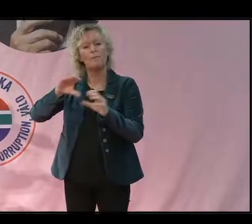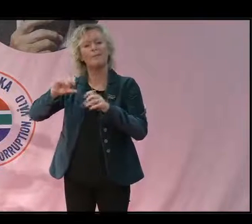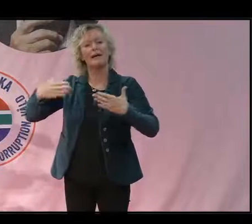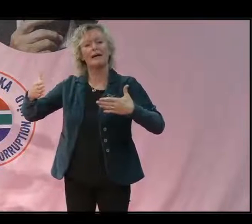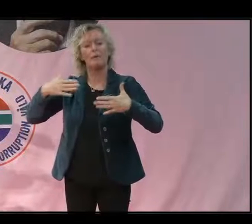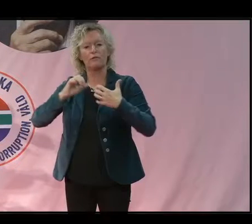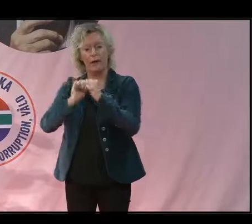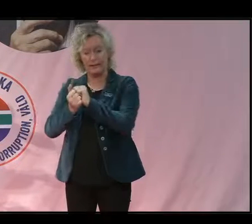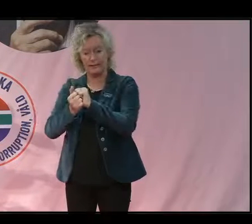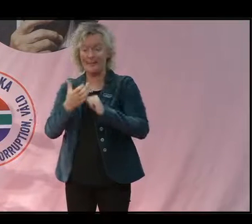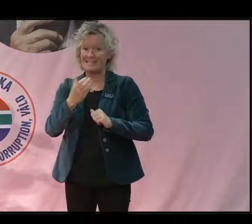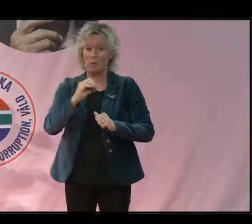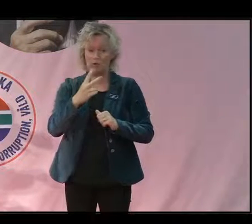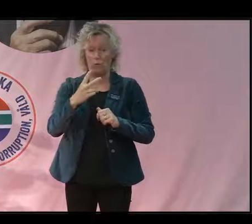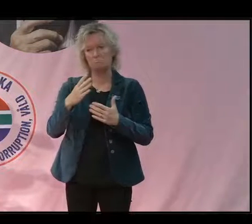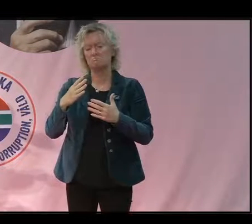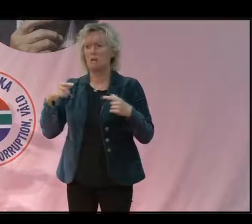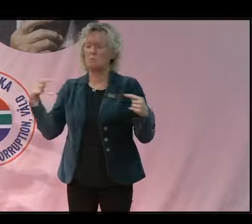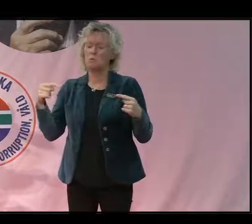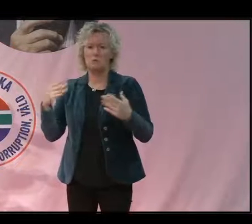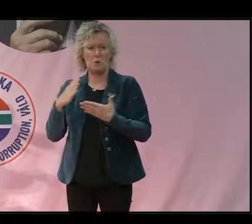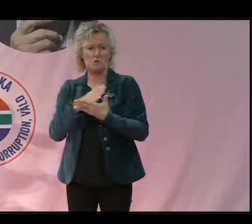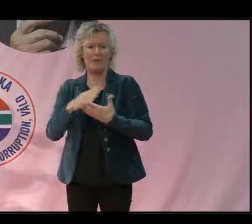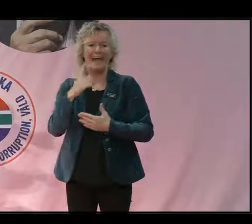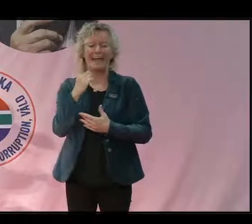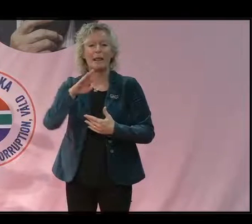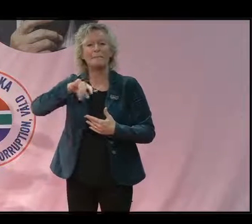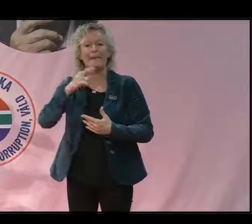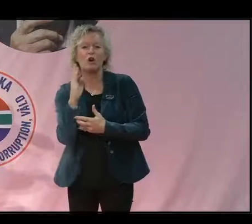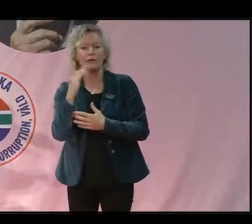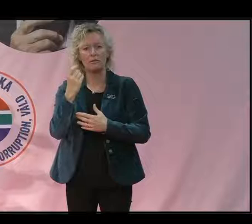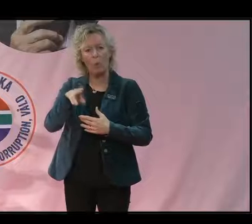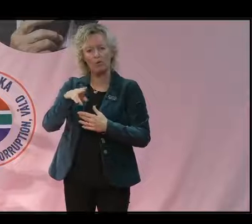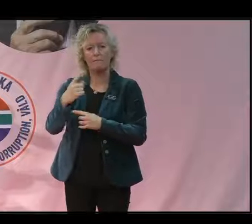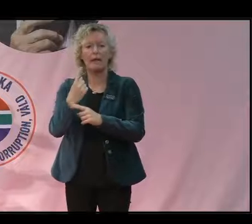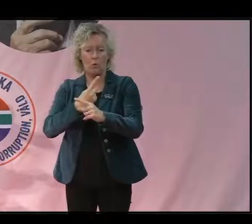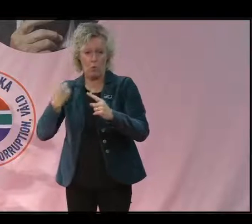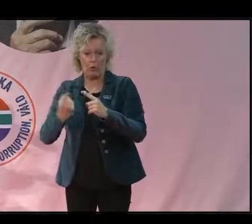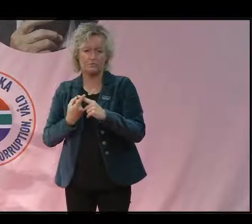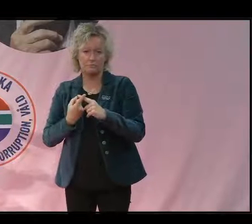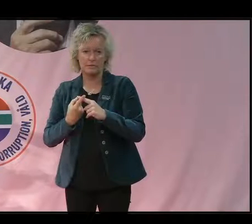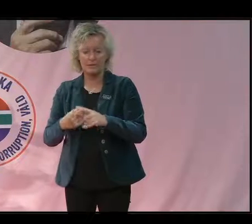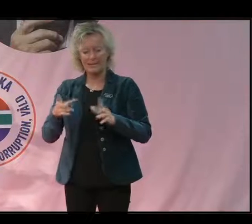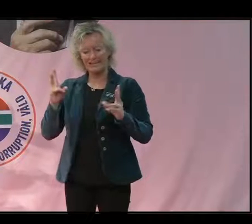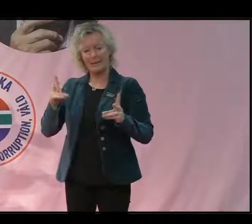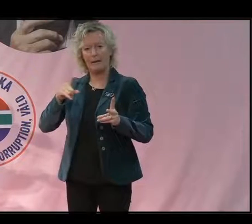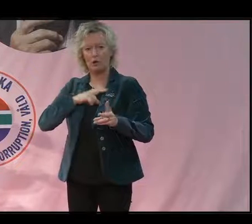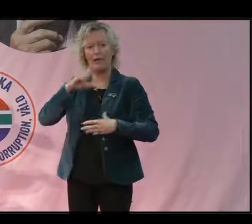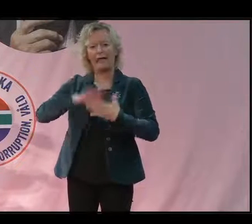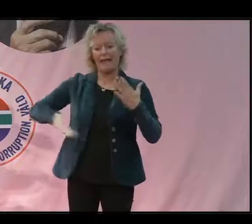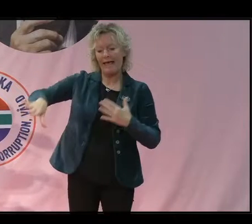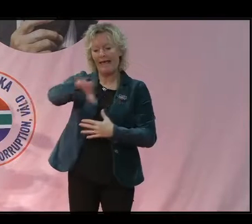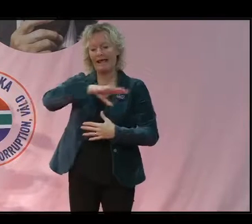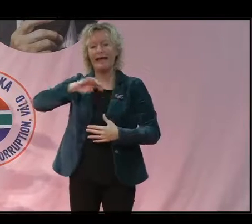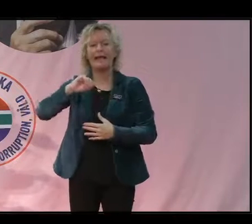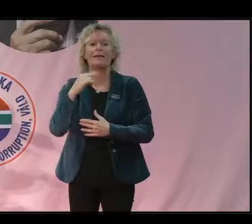sett handlar det om koldioxidutsläpp på i storleksordningen en miljard ton koldioxid per år. Det är lika mycket koldioxid som hela EU